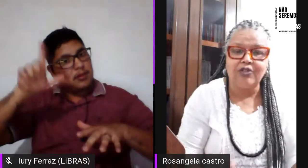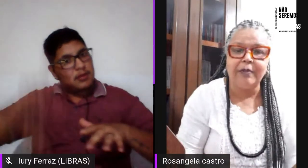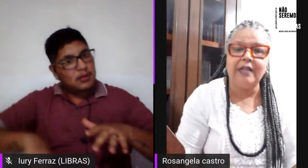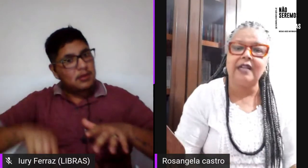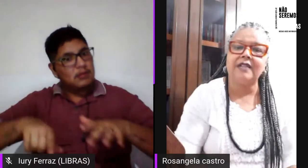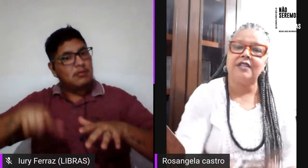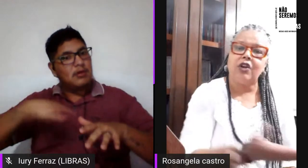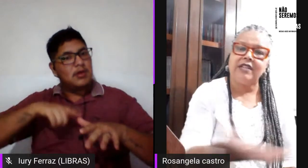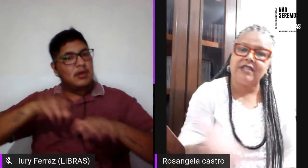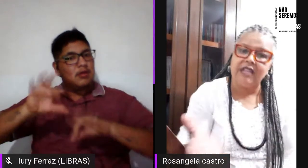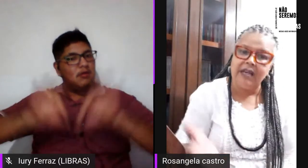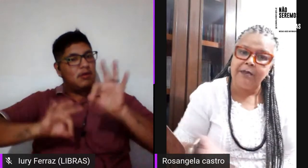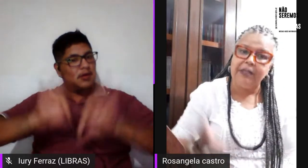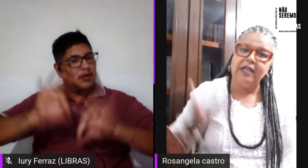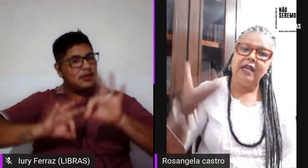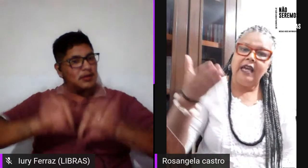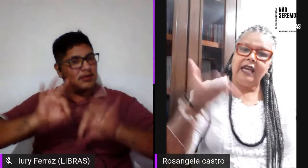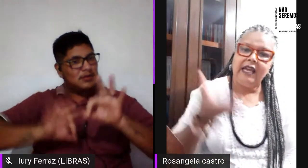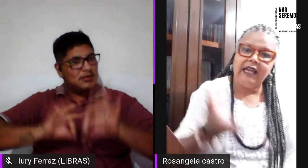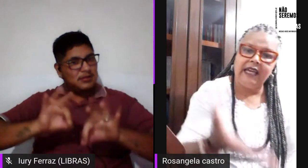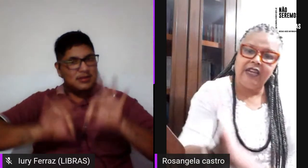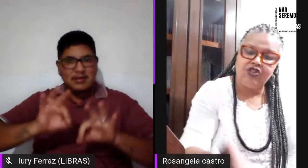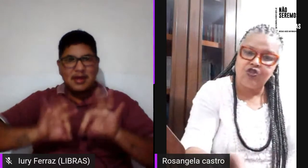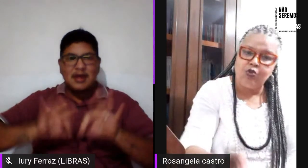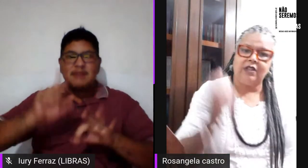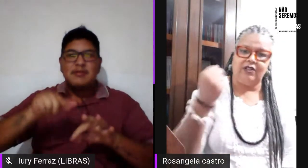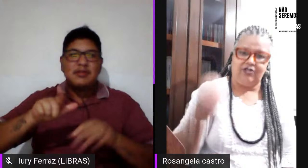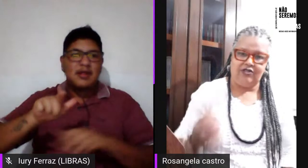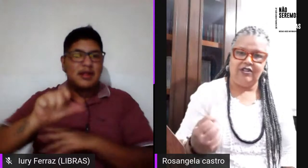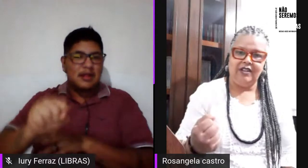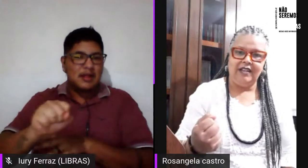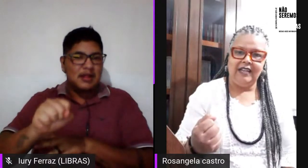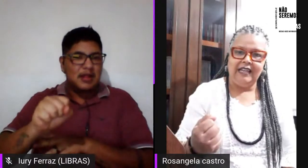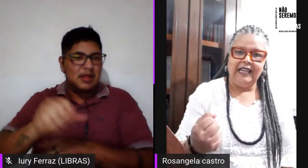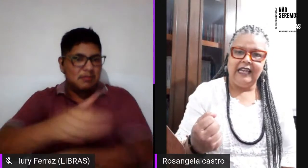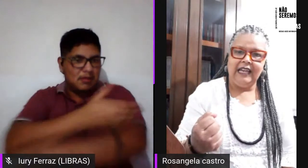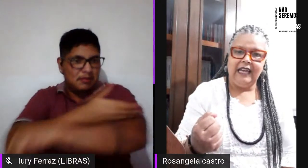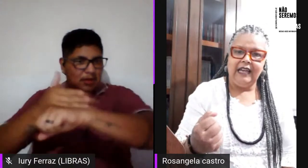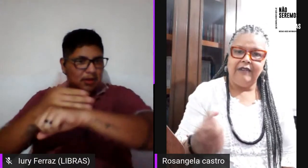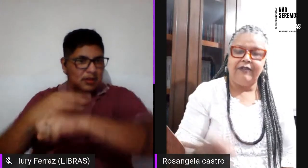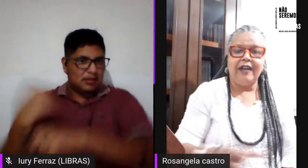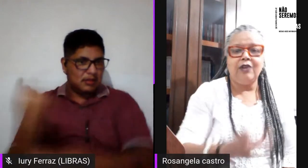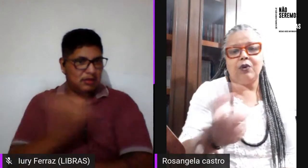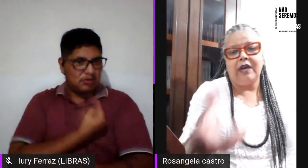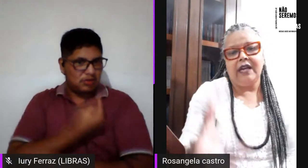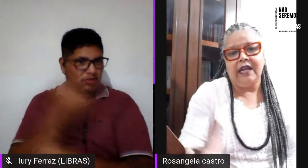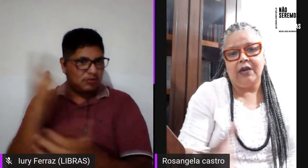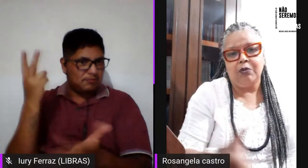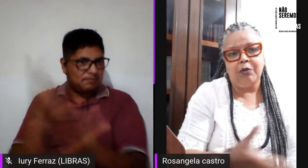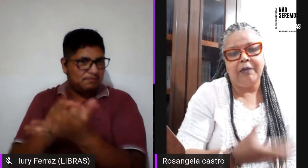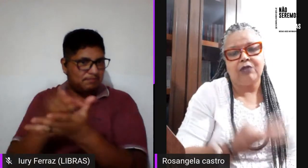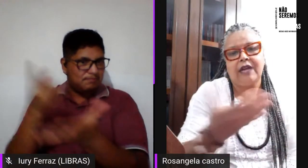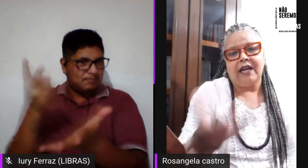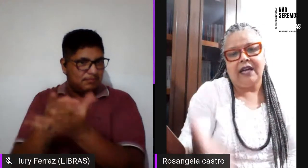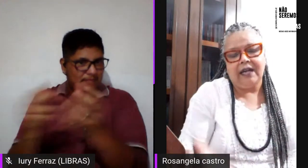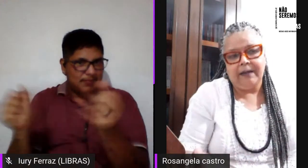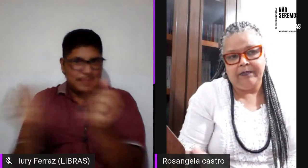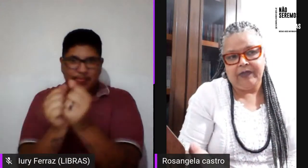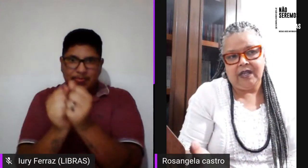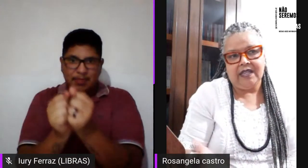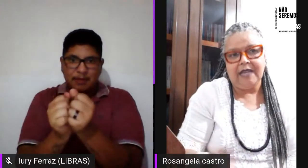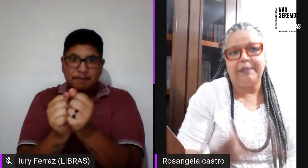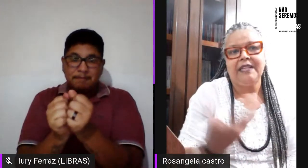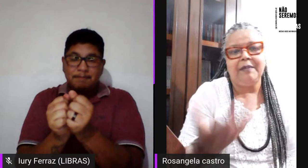lésbicas brancas e nós sempre juntas. veio o momento da